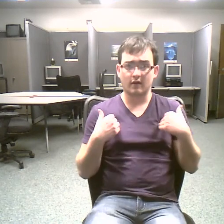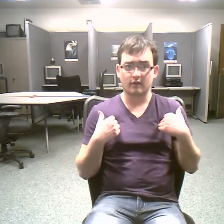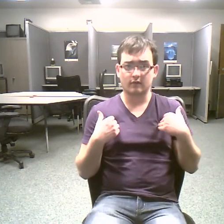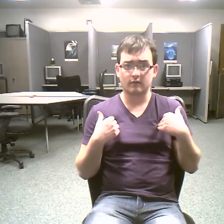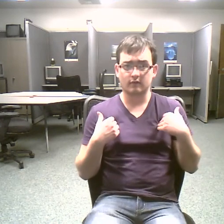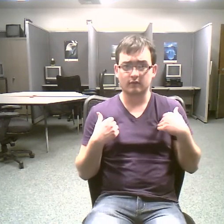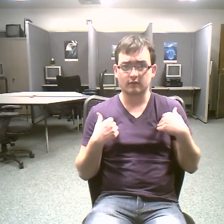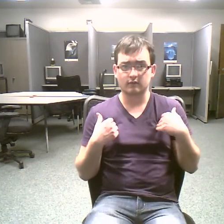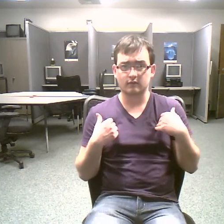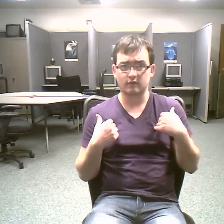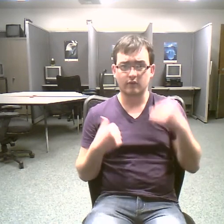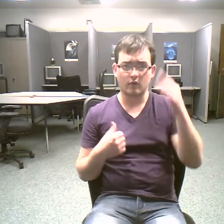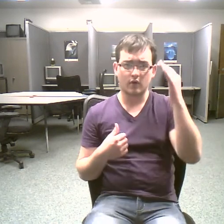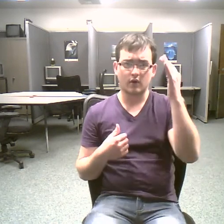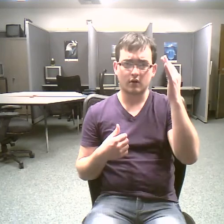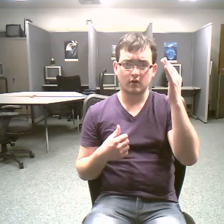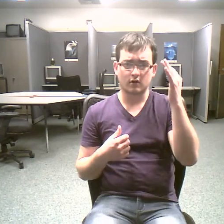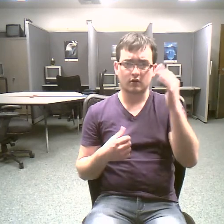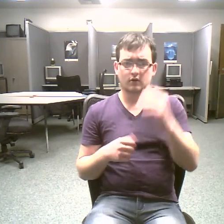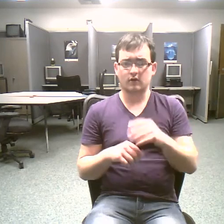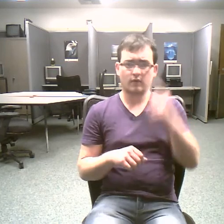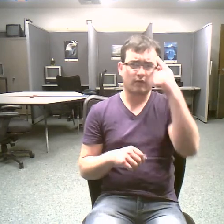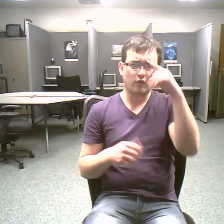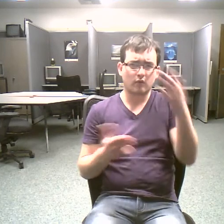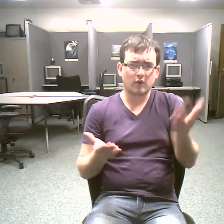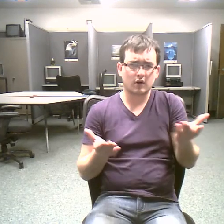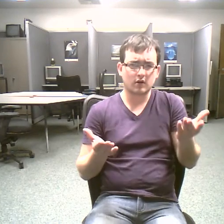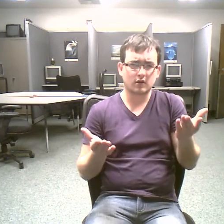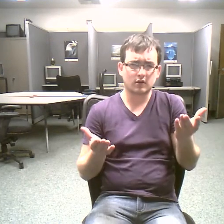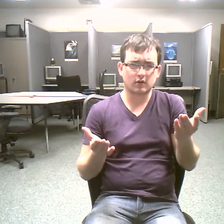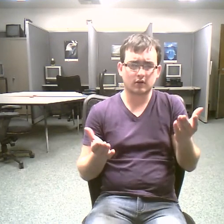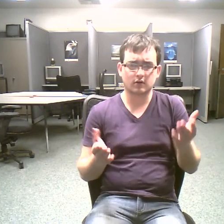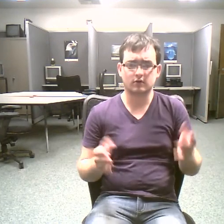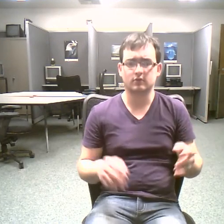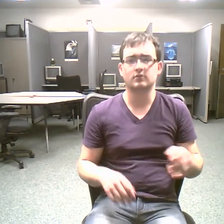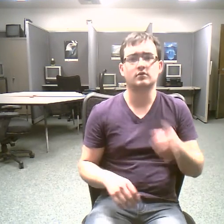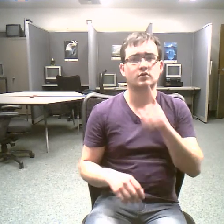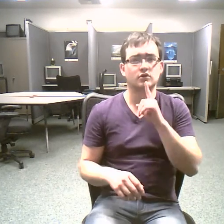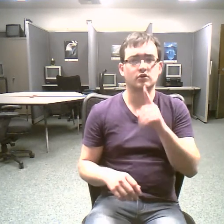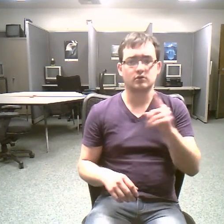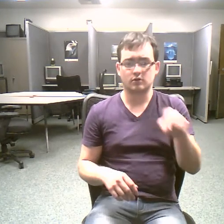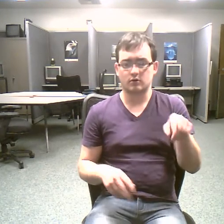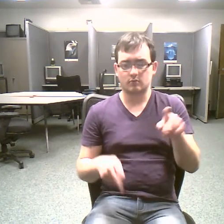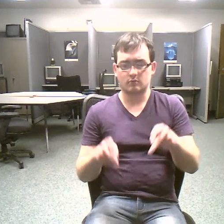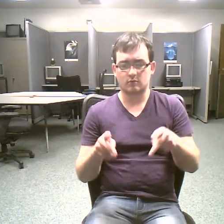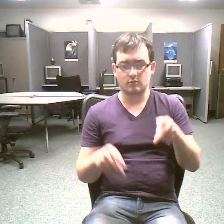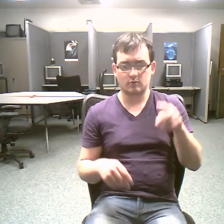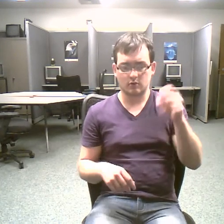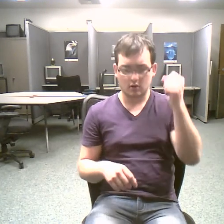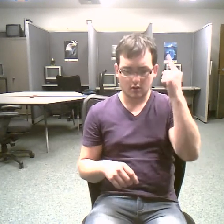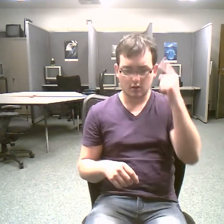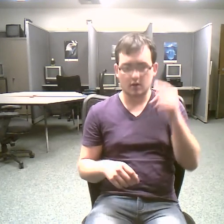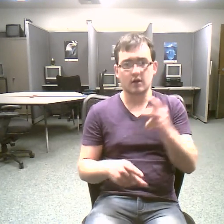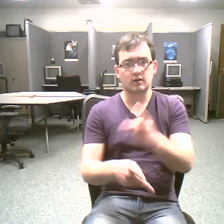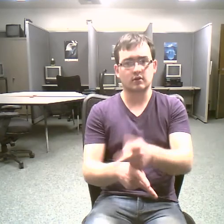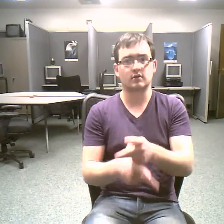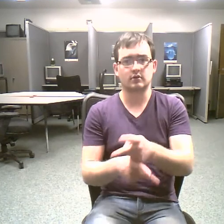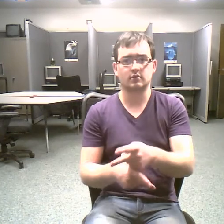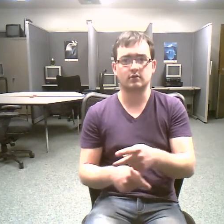it's a combination science it draws upon all other sciences to unlock earth's mysteries it